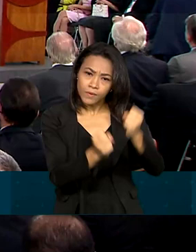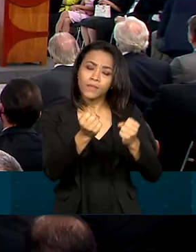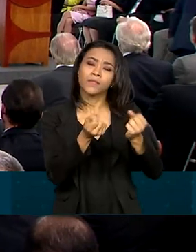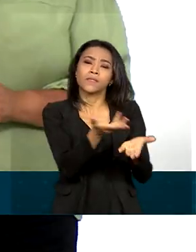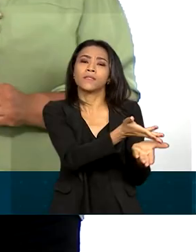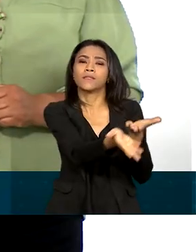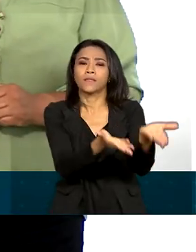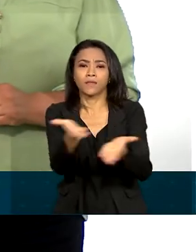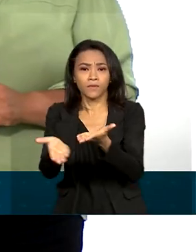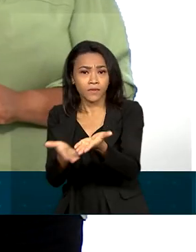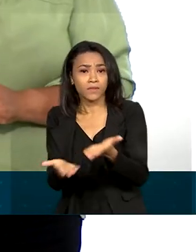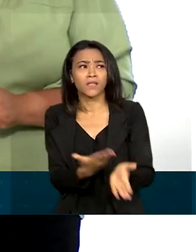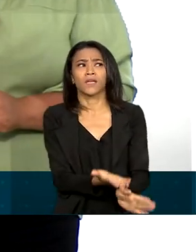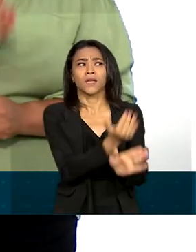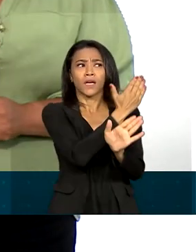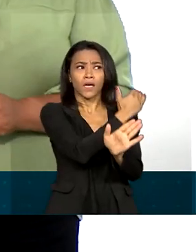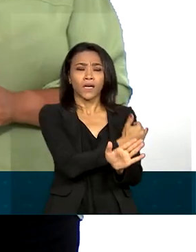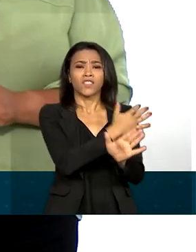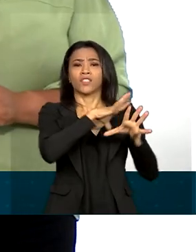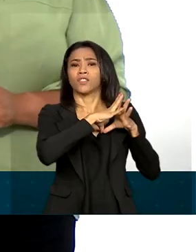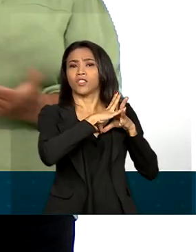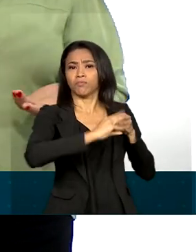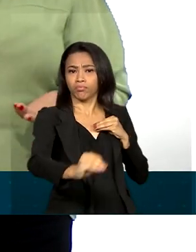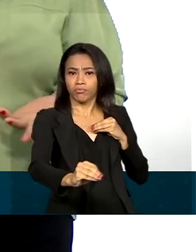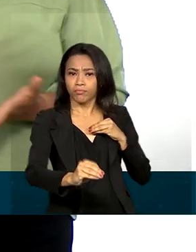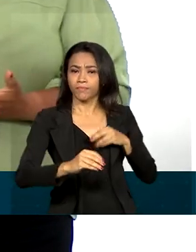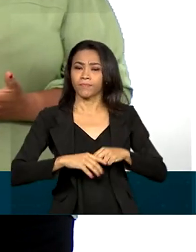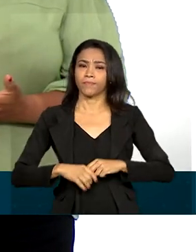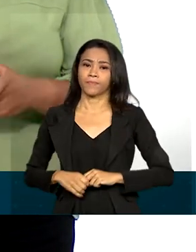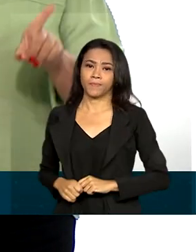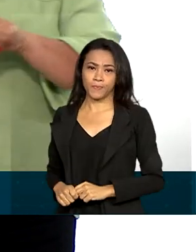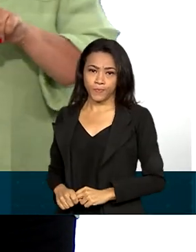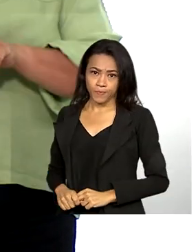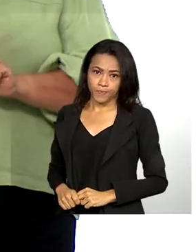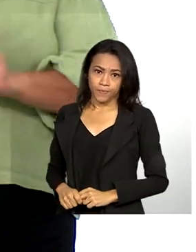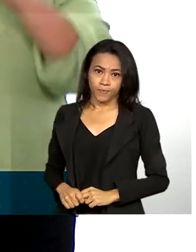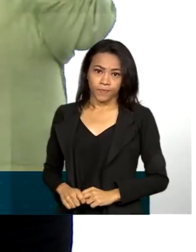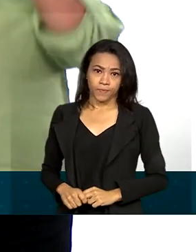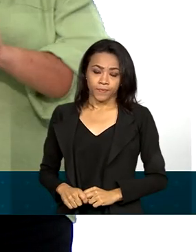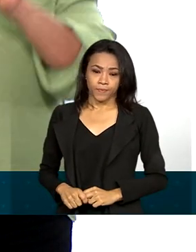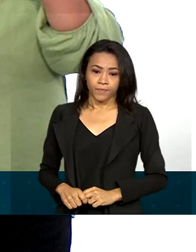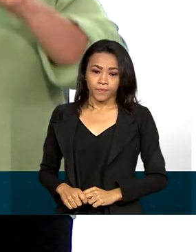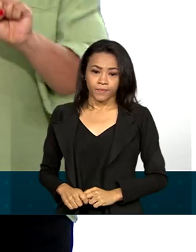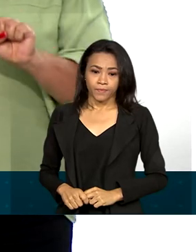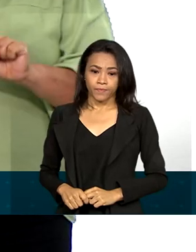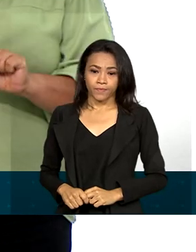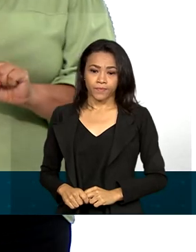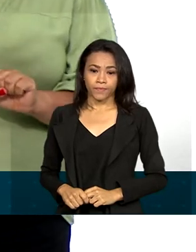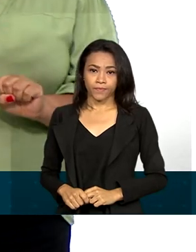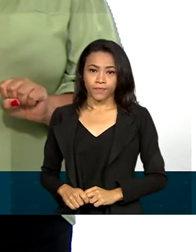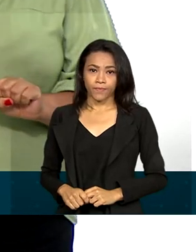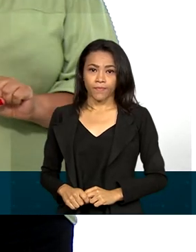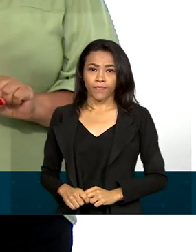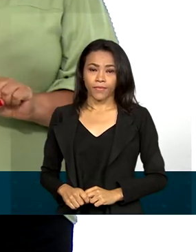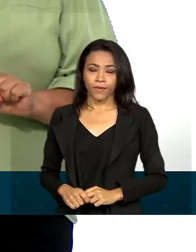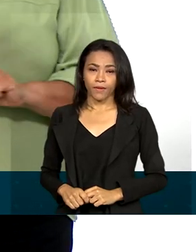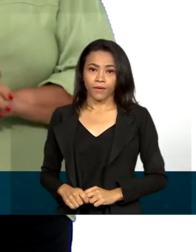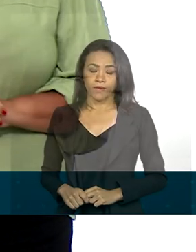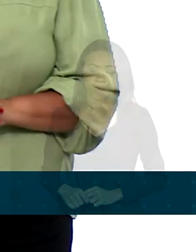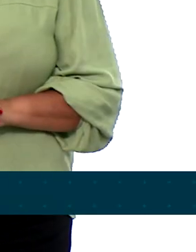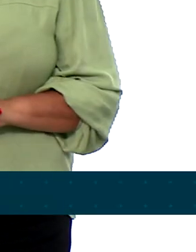Serviços, que havia sido extinto. A reindustrialização é essencial